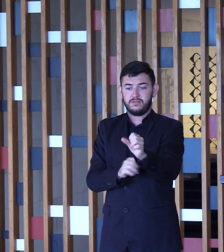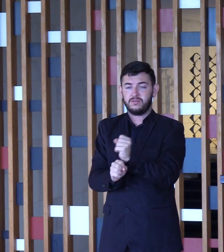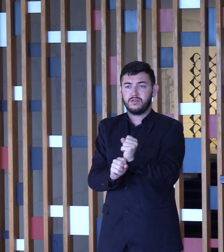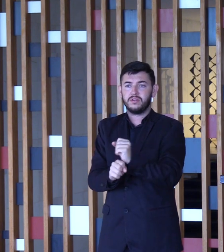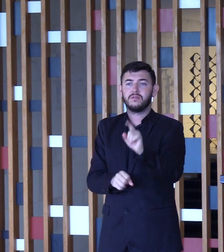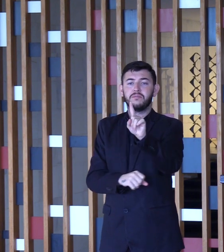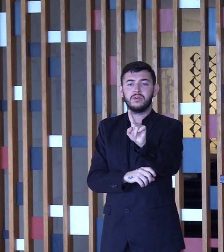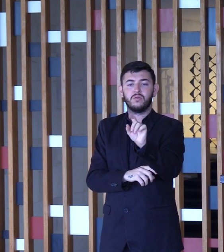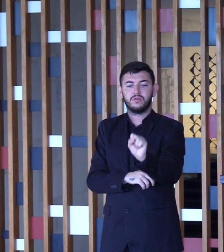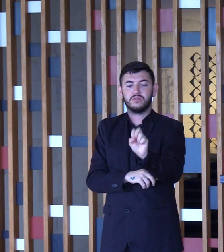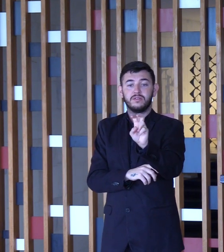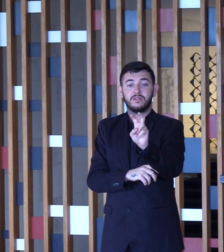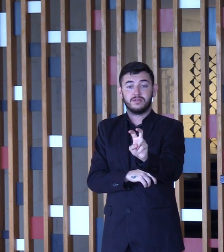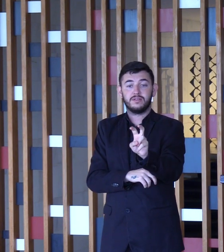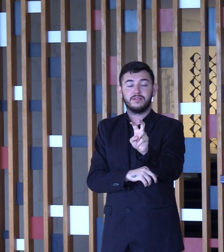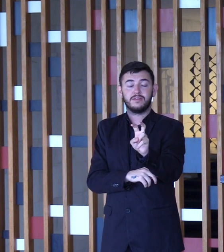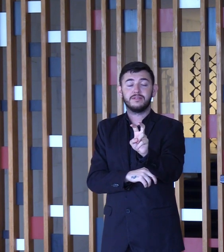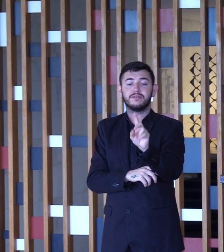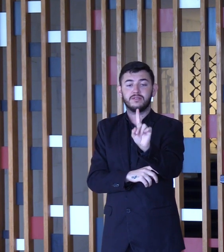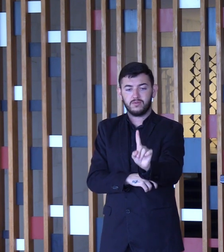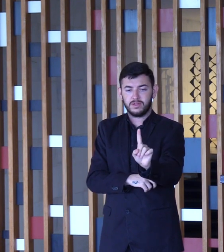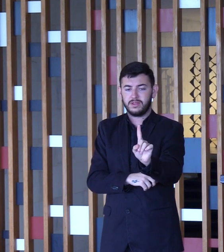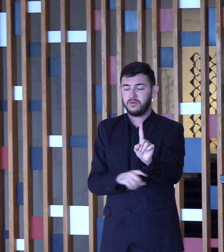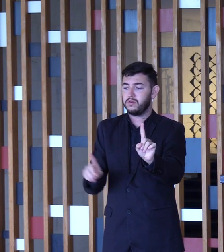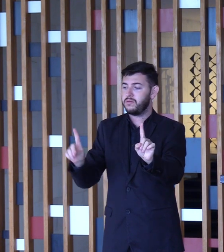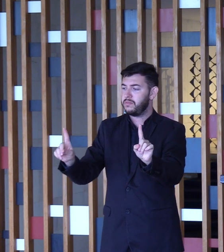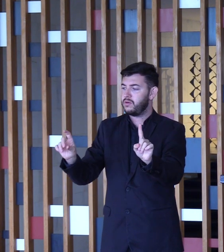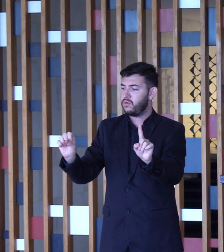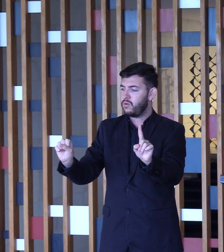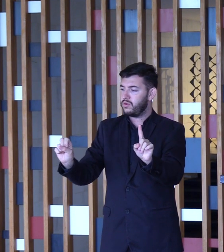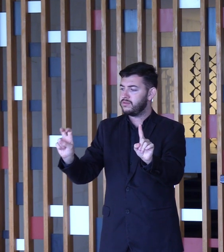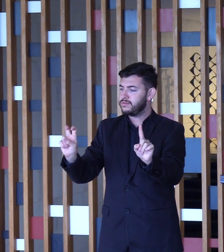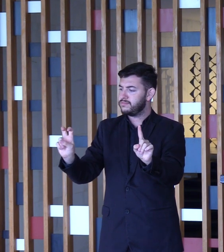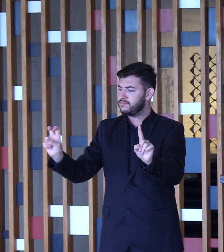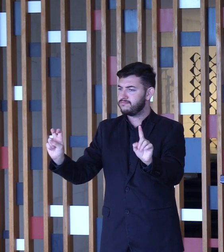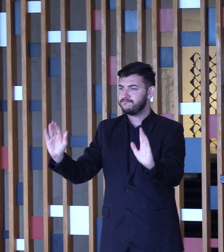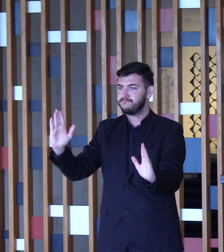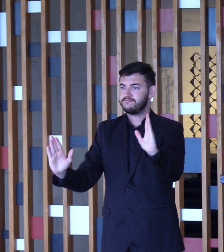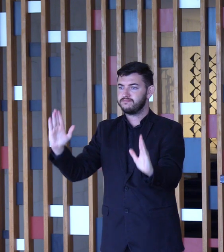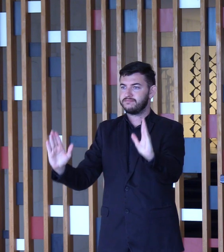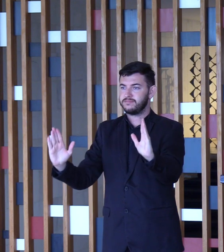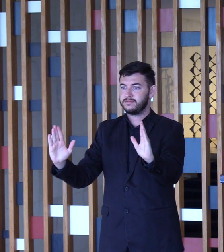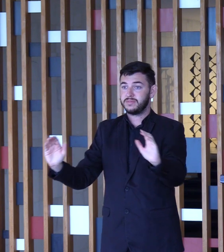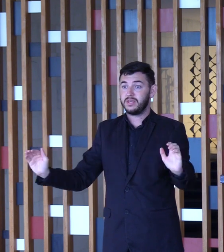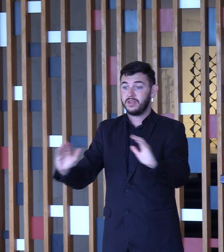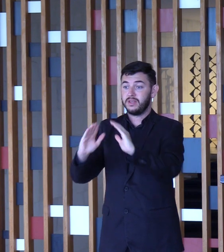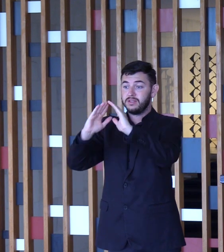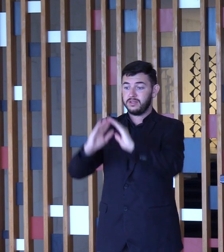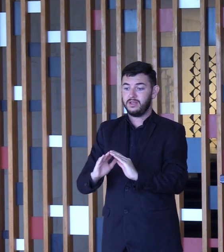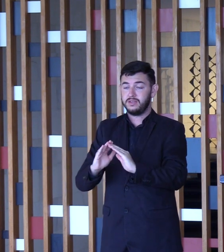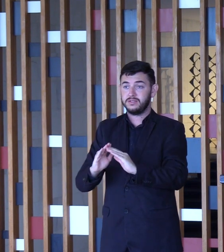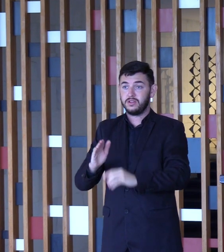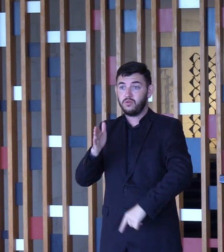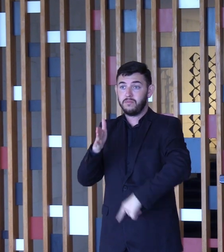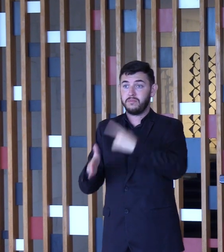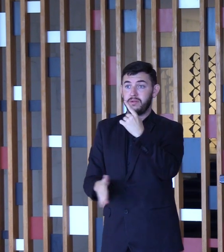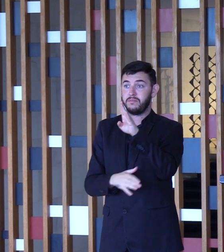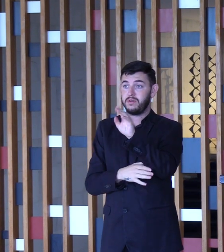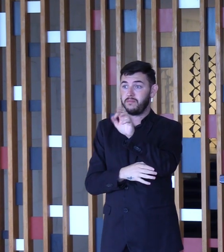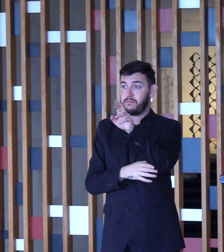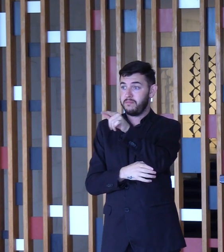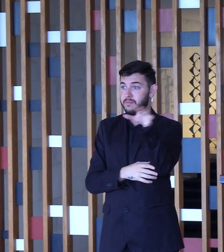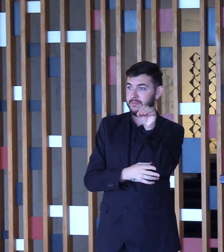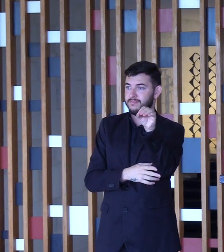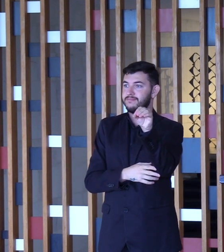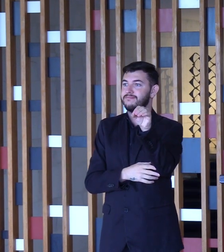e 1855, para servir como residência do primeiro barão de Itamaraty. Como todas